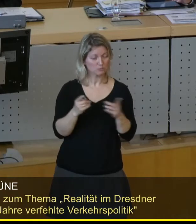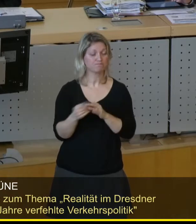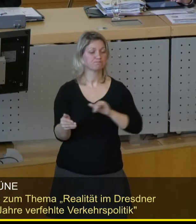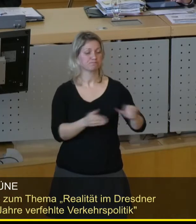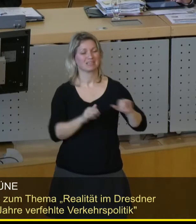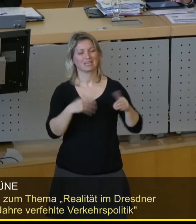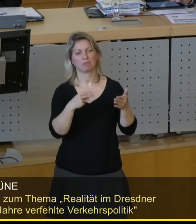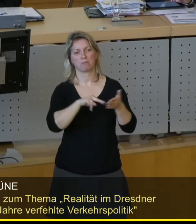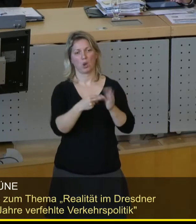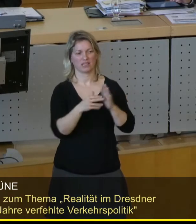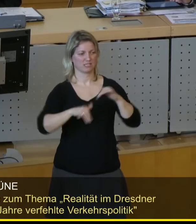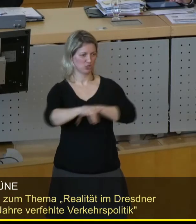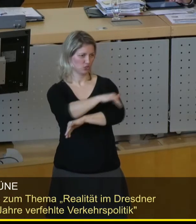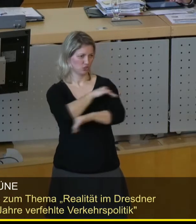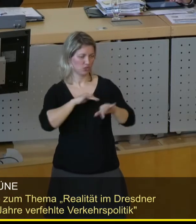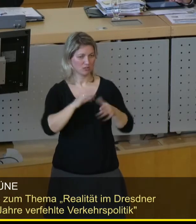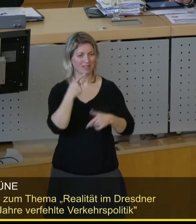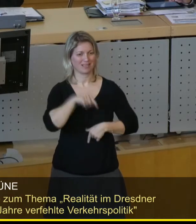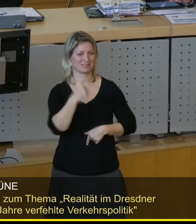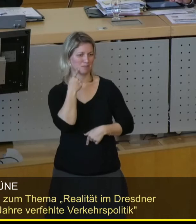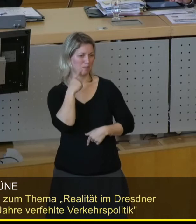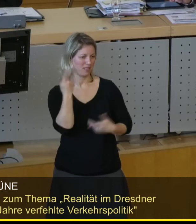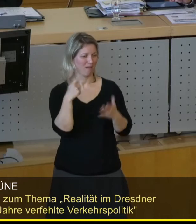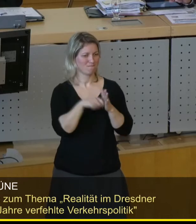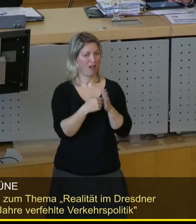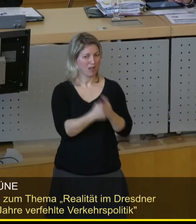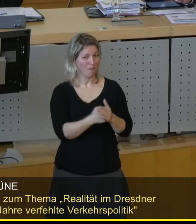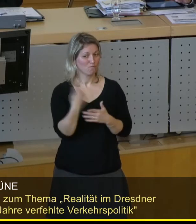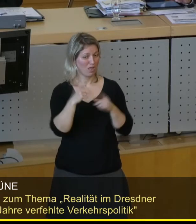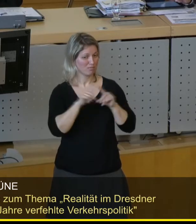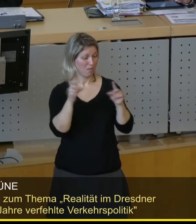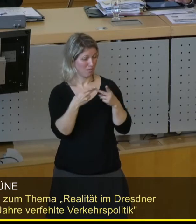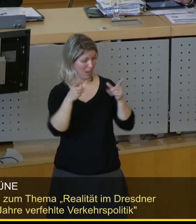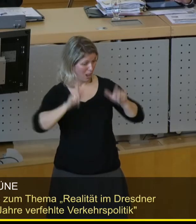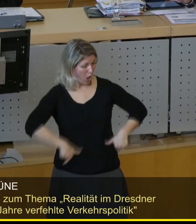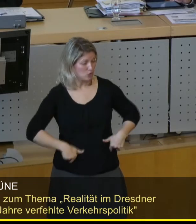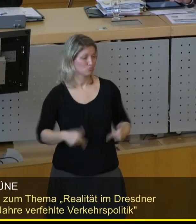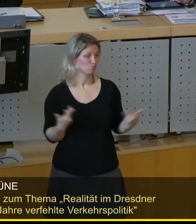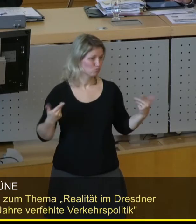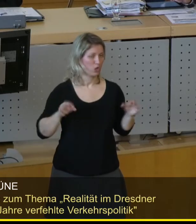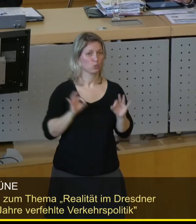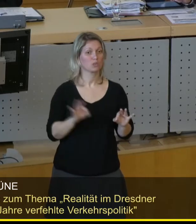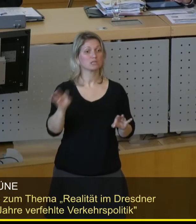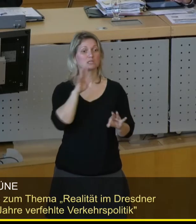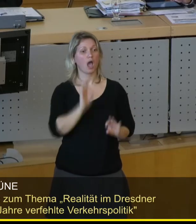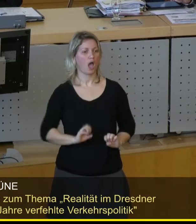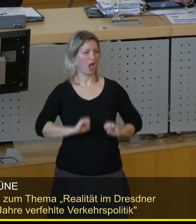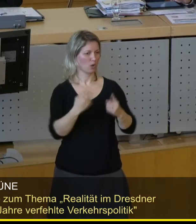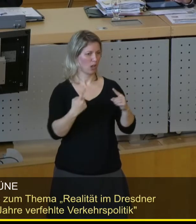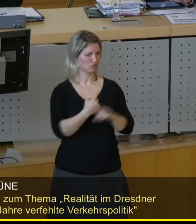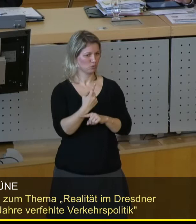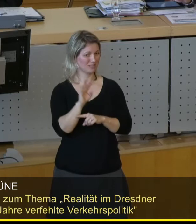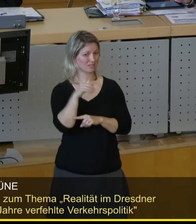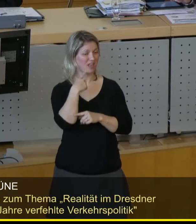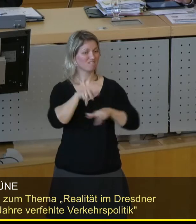Dimension. Wir sind im Rat. Sie haben den Wahlkampf hier eröffnet zu diesem Thema. Und Sie nennen Ihre aktuelle Stunde Verkehrspolitik.